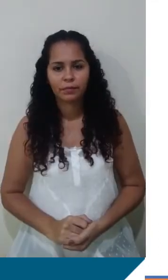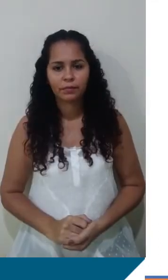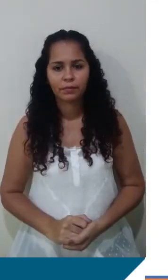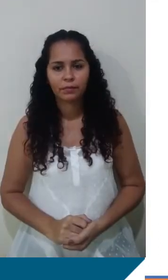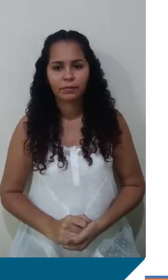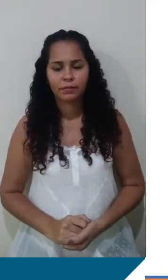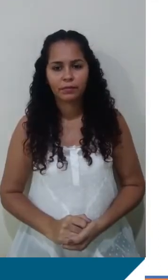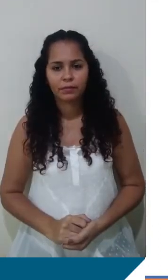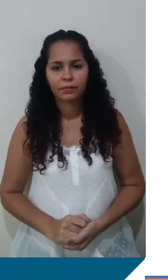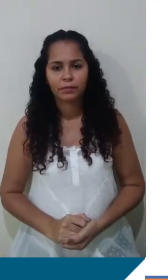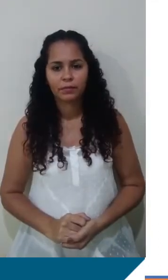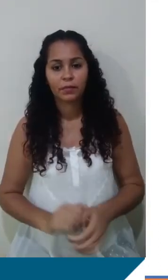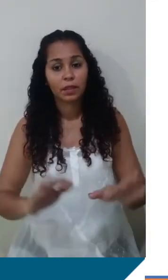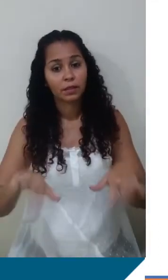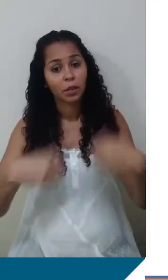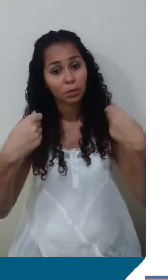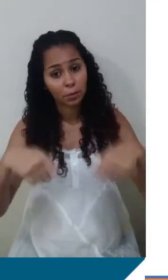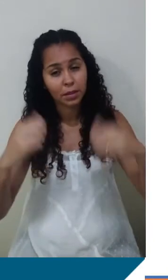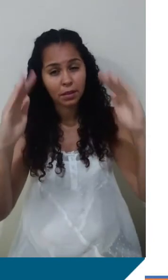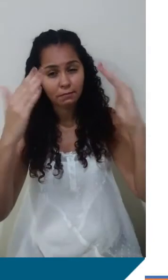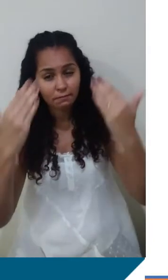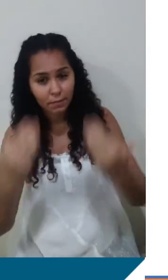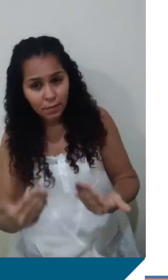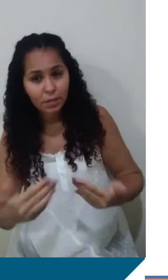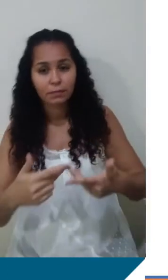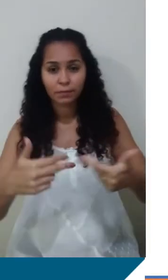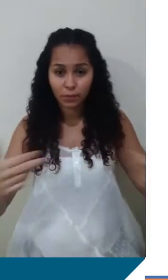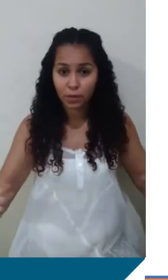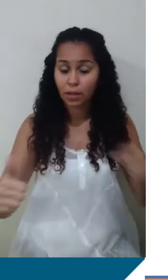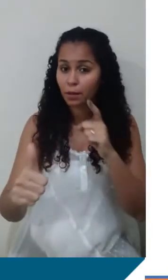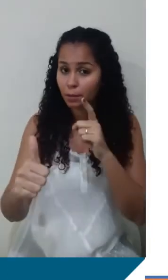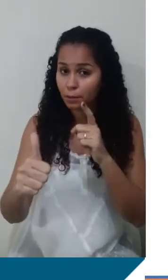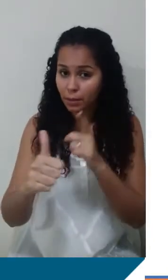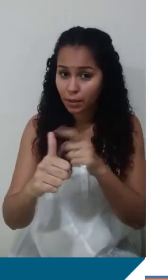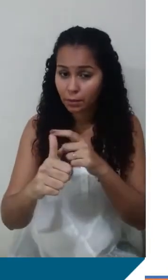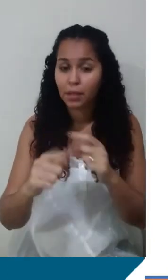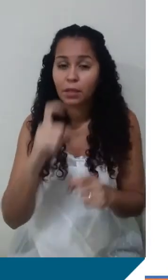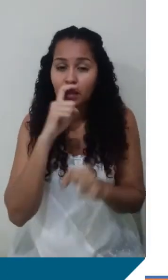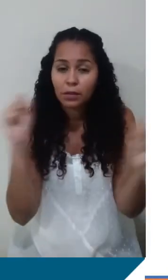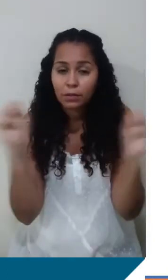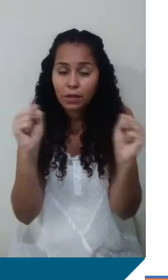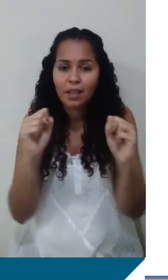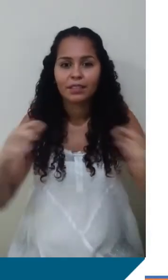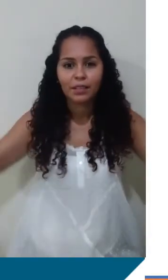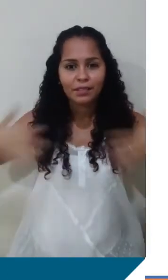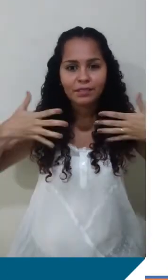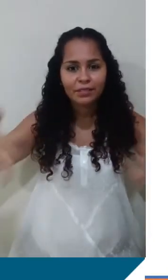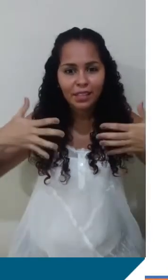E aí, a gente precisa avaliar umas coisas. A primeira delas, inverno e verão. Nós temos os nossos lindos solstícios